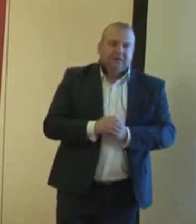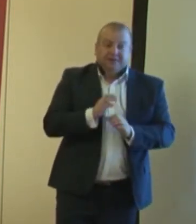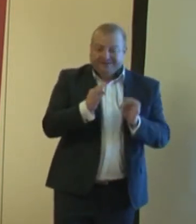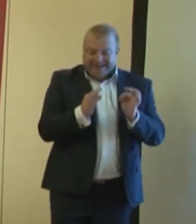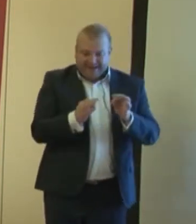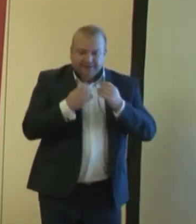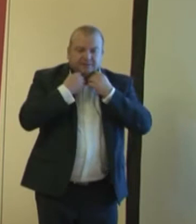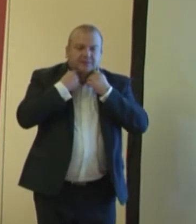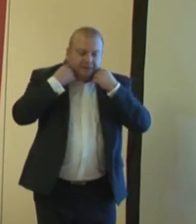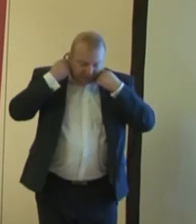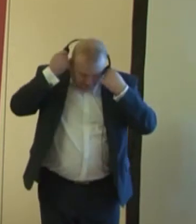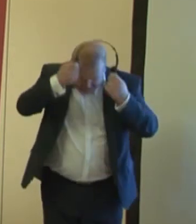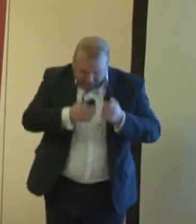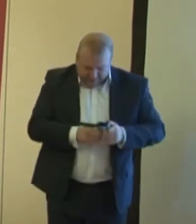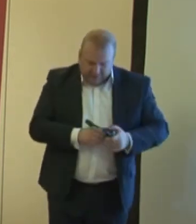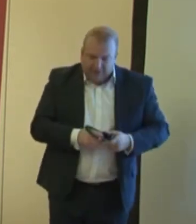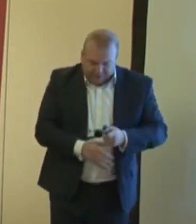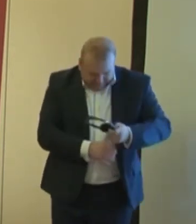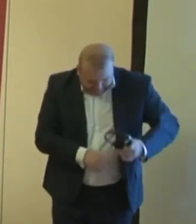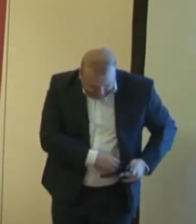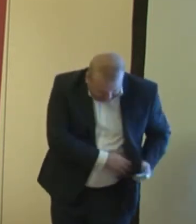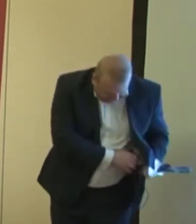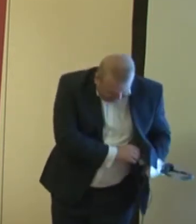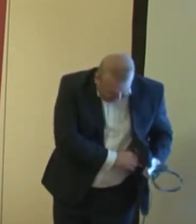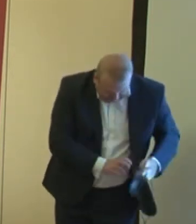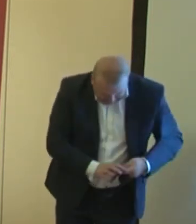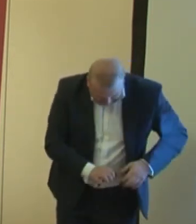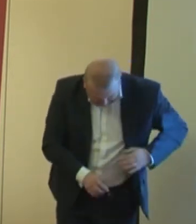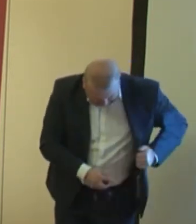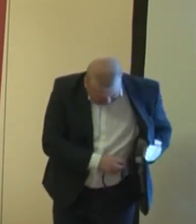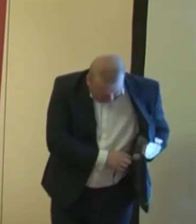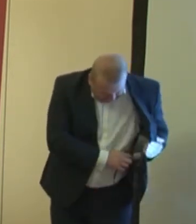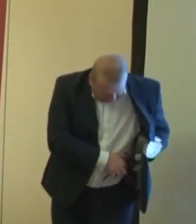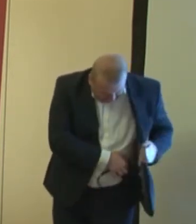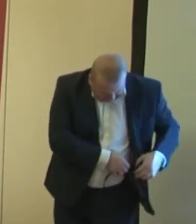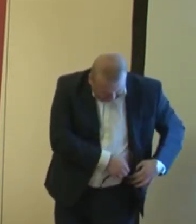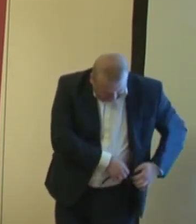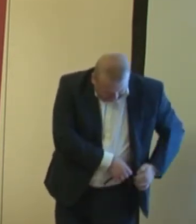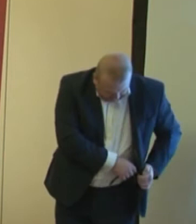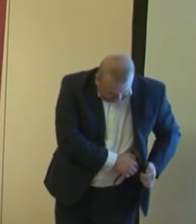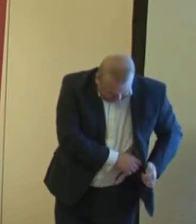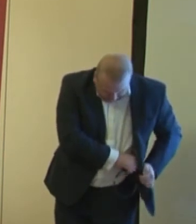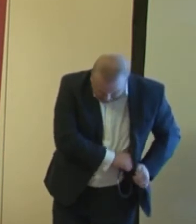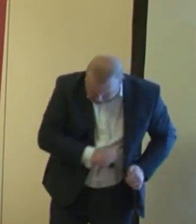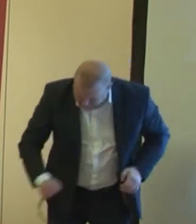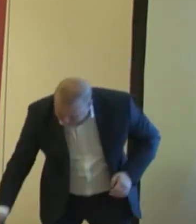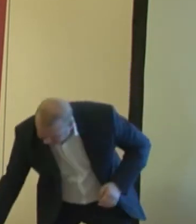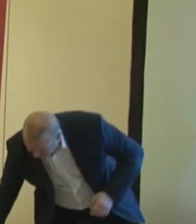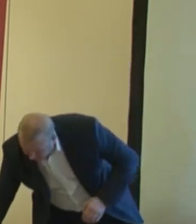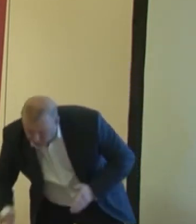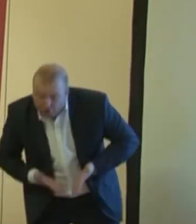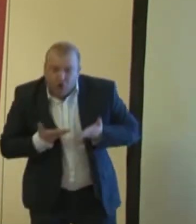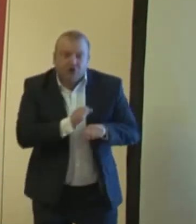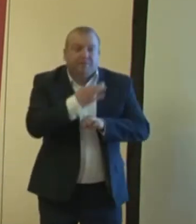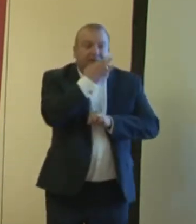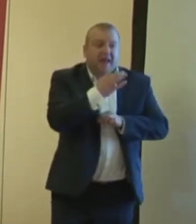I teraz również rodzi się pytanie, czy wtedy nie będzie potrzeba likwidacji specjalnych środków szkolno